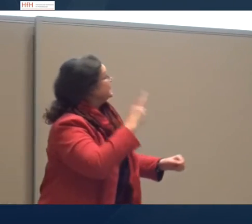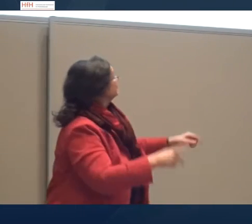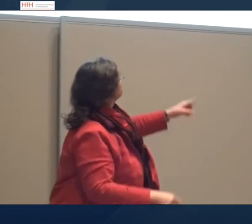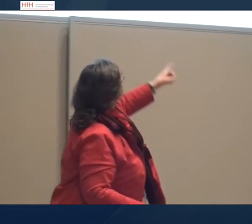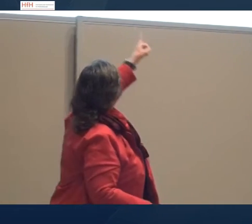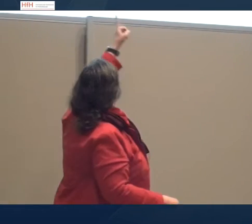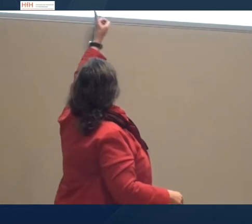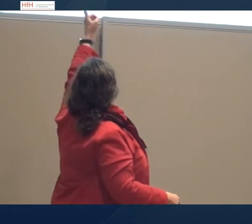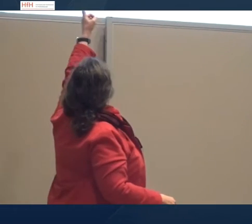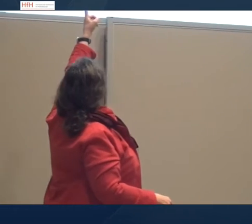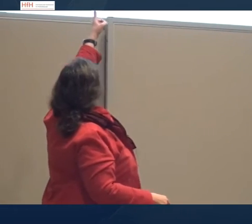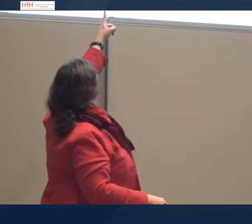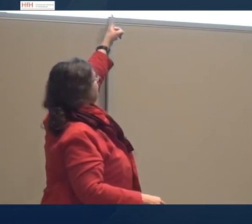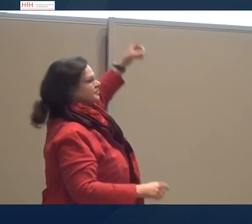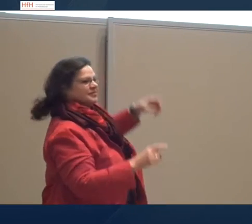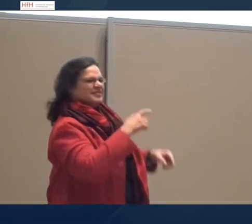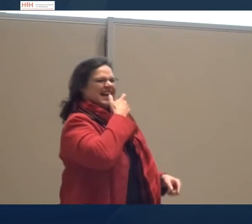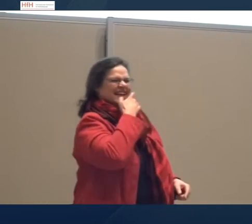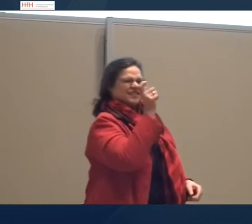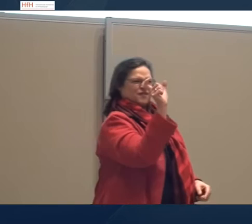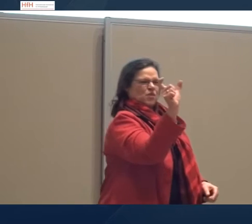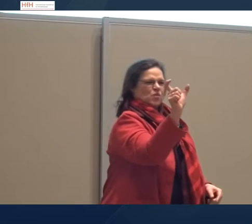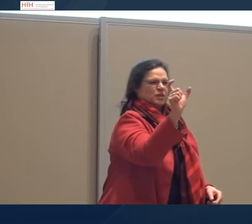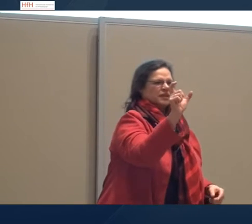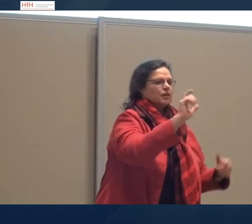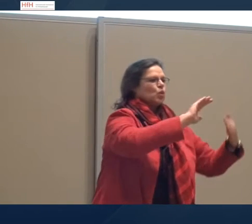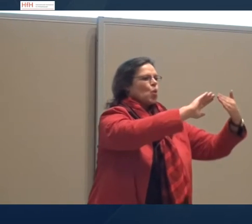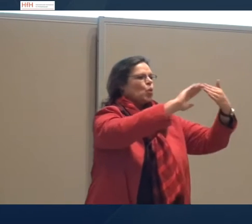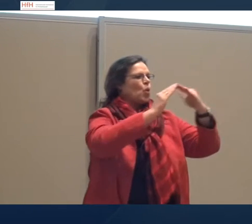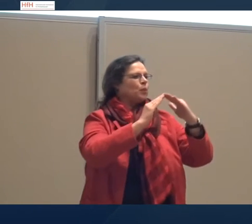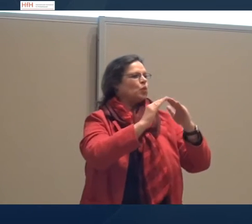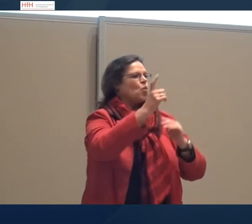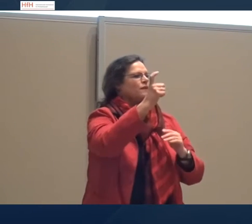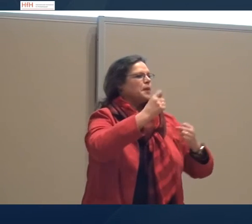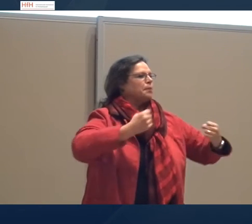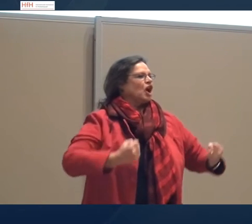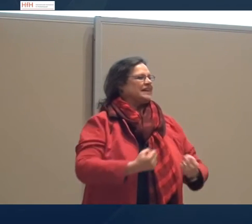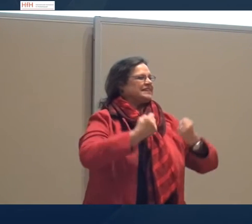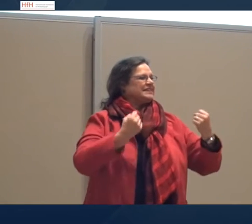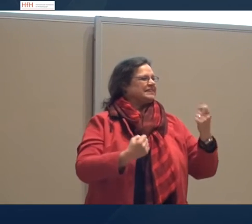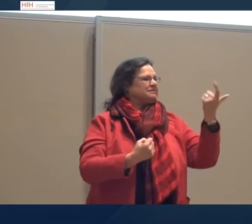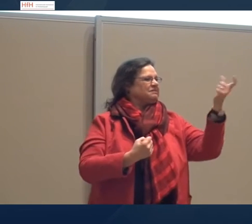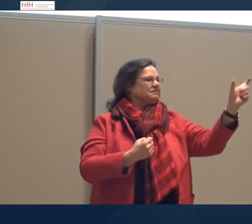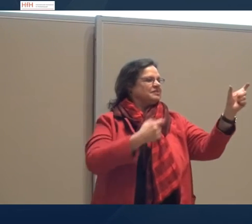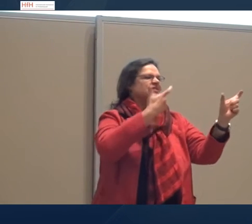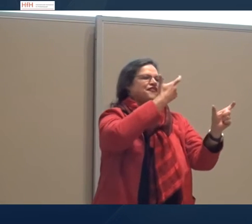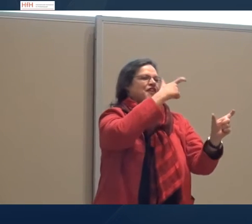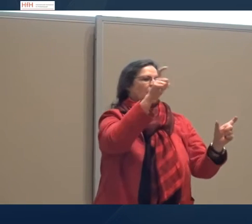Dort auf der Folie sehen wir ein englisches Wort. Community of Praxis. Diese zwei Worte sind